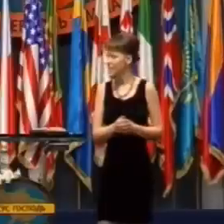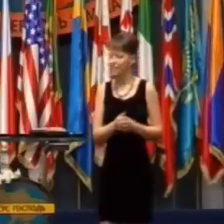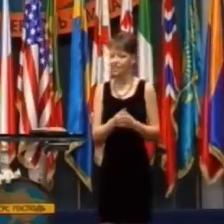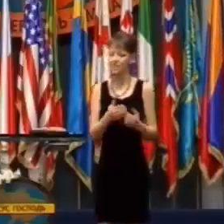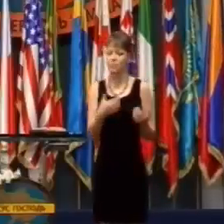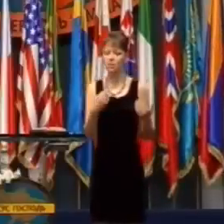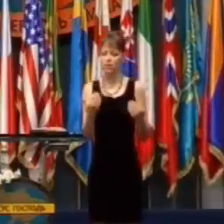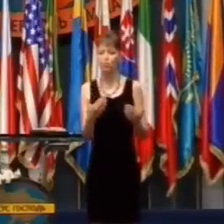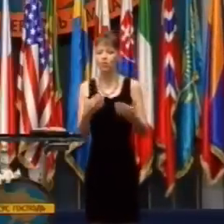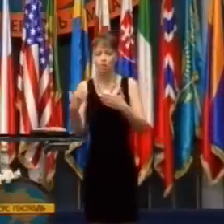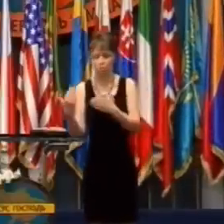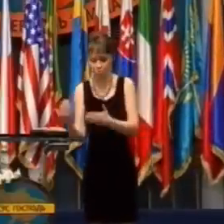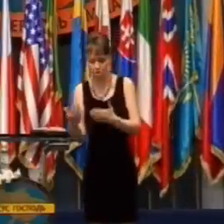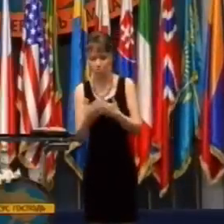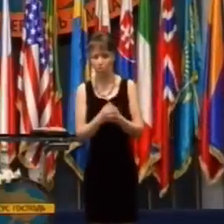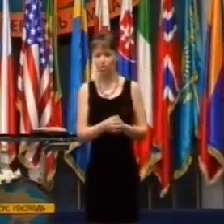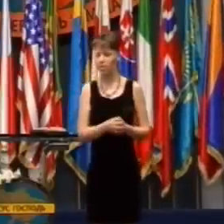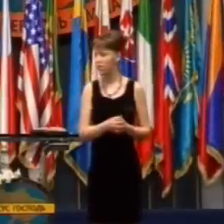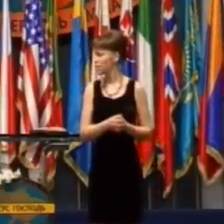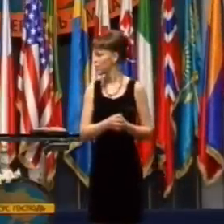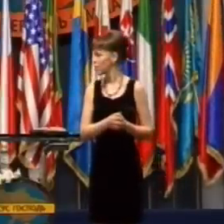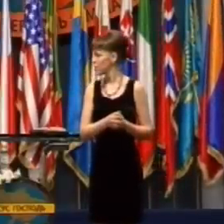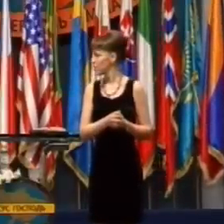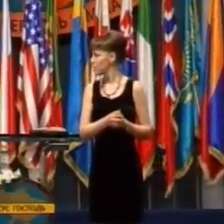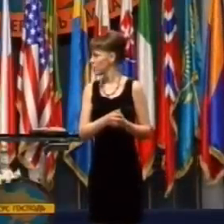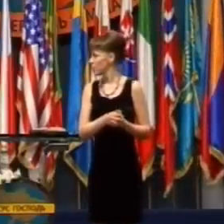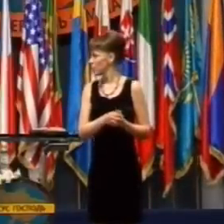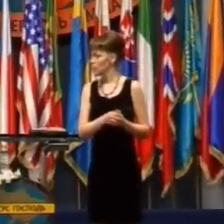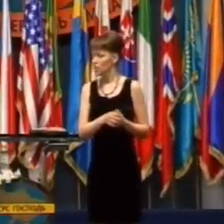a jeden z tých mladých mužov, čo boli so mnou,